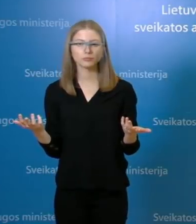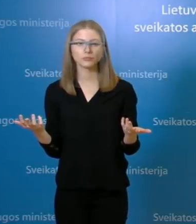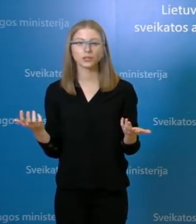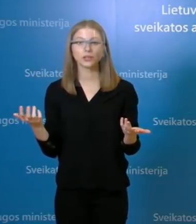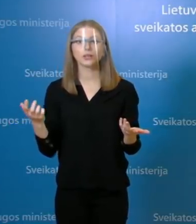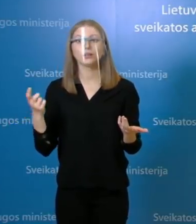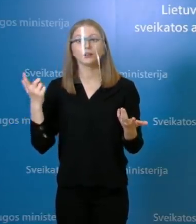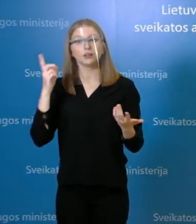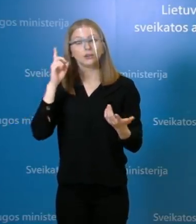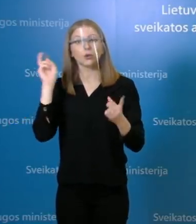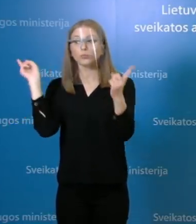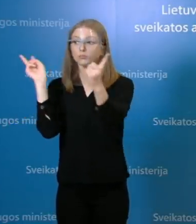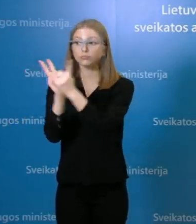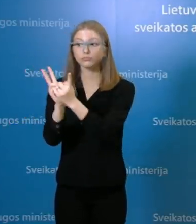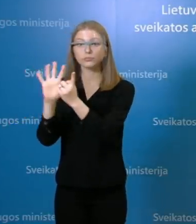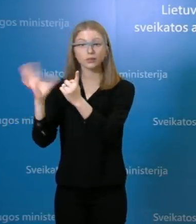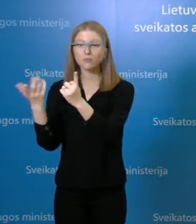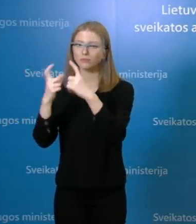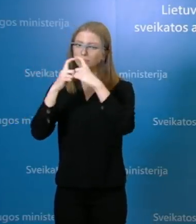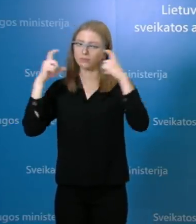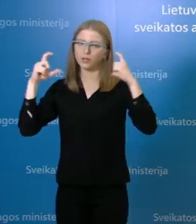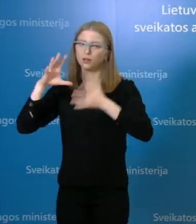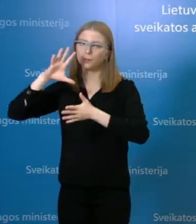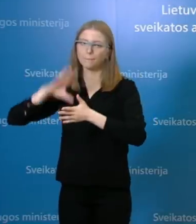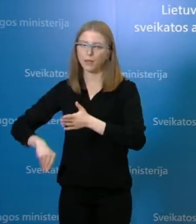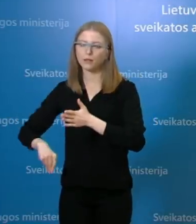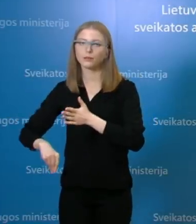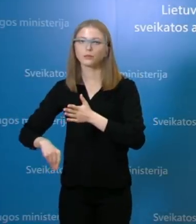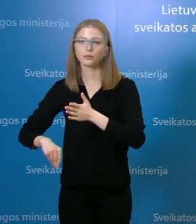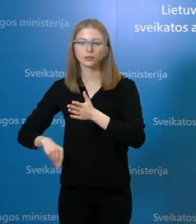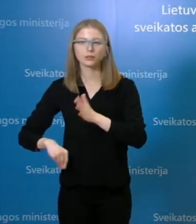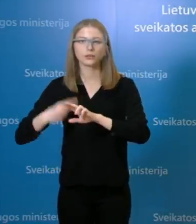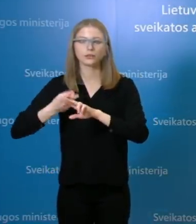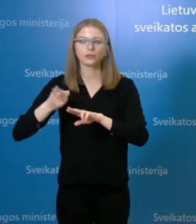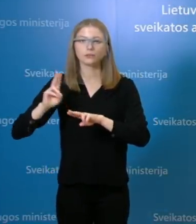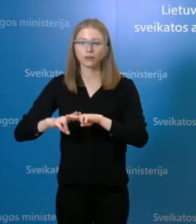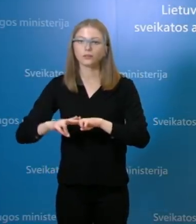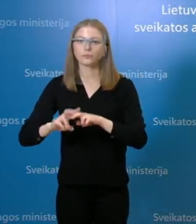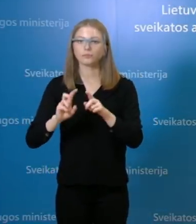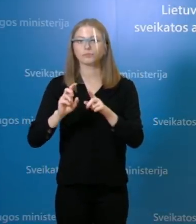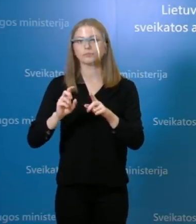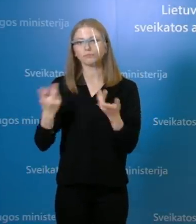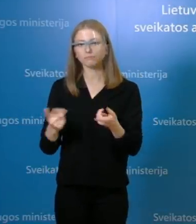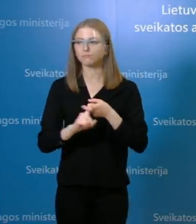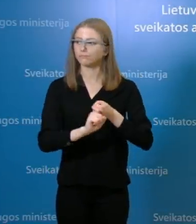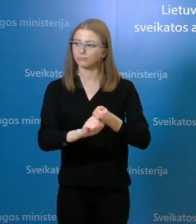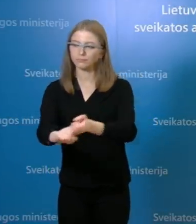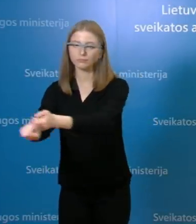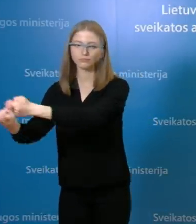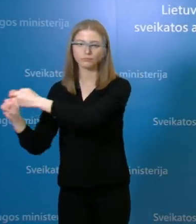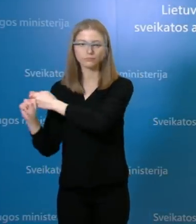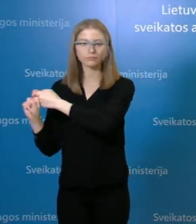priemonių dėl to, kad tai nebuvo nurodyta, tai vis dėlto tas užsikreitimas įvyko tuo metu,